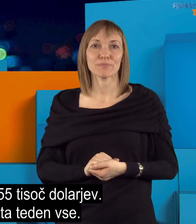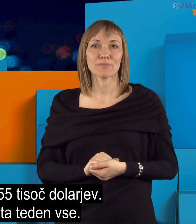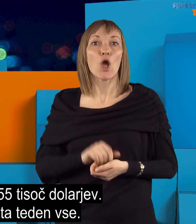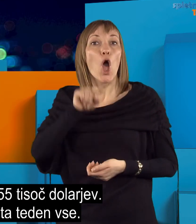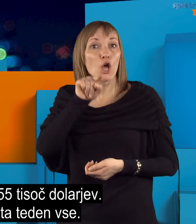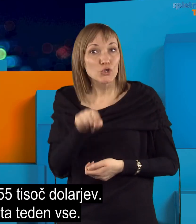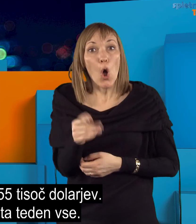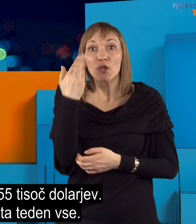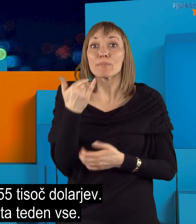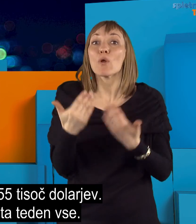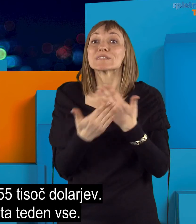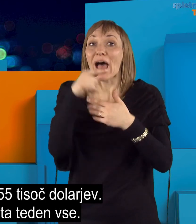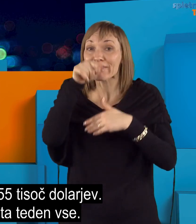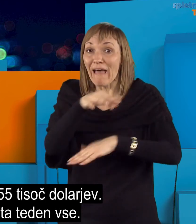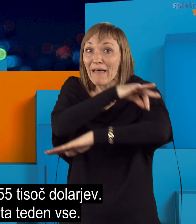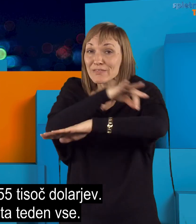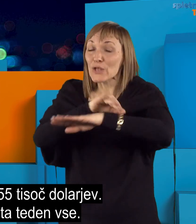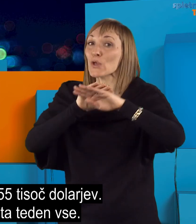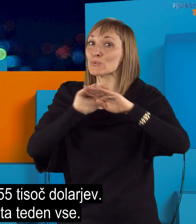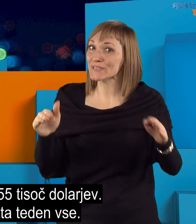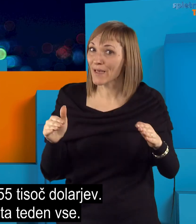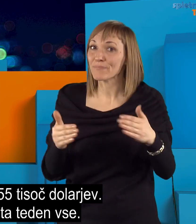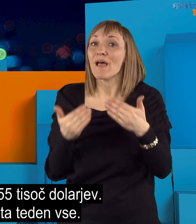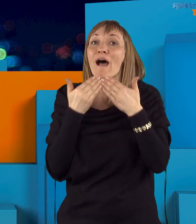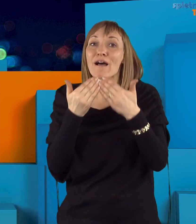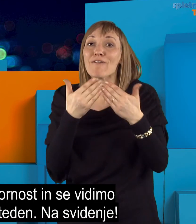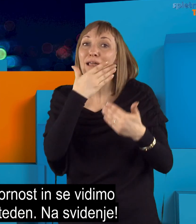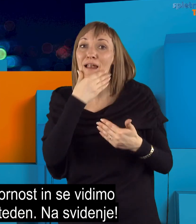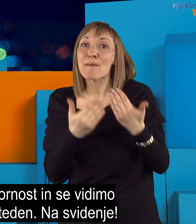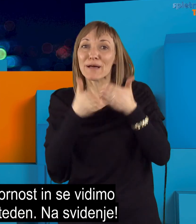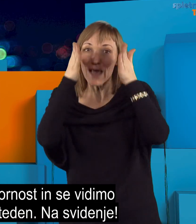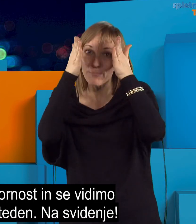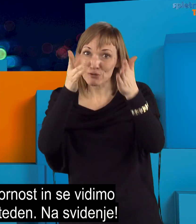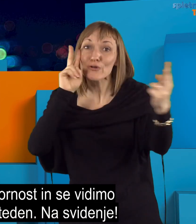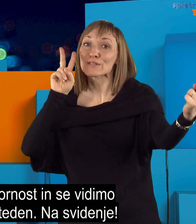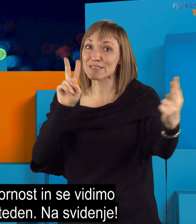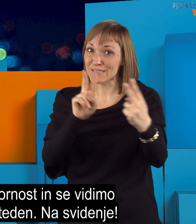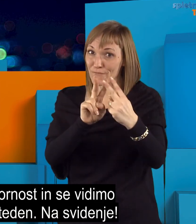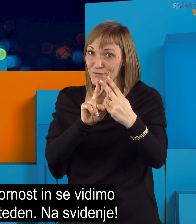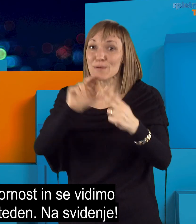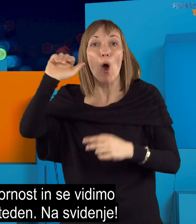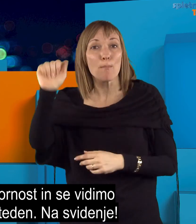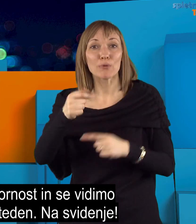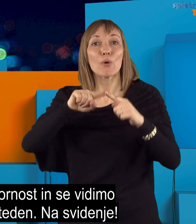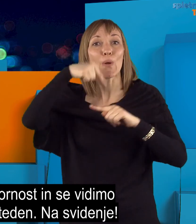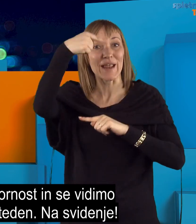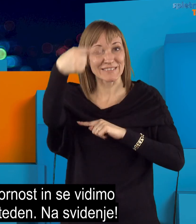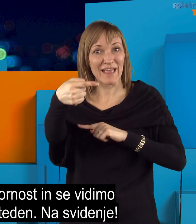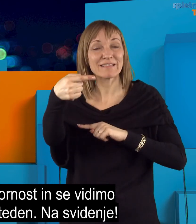To je bilo za ta teden vse. Hvala lepa za pozornost in se vidimo ponovno prihodni teden.